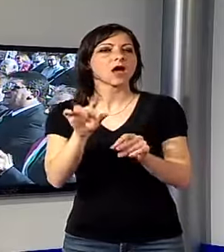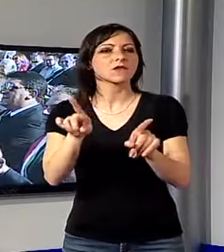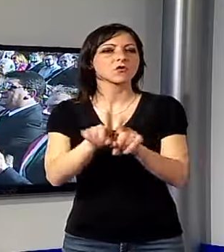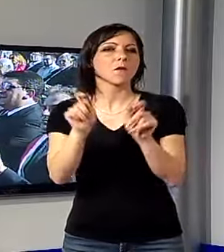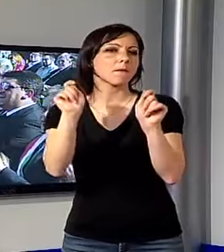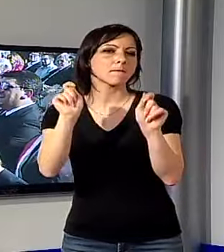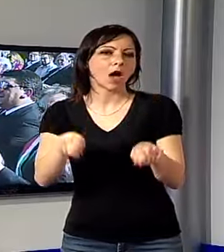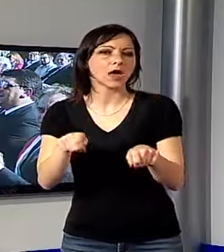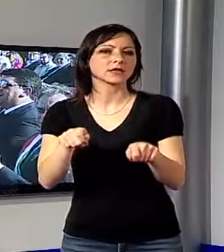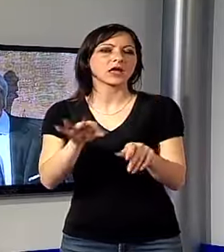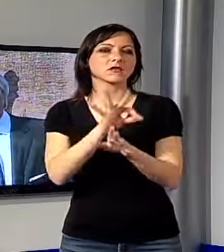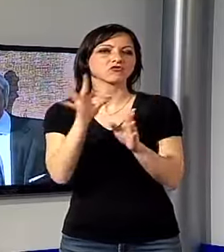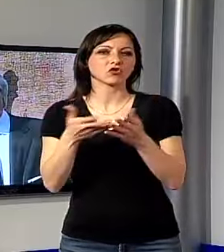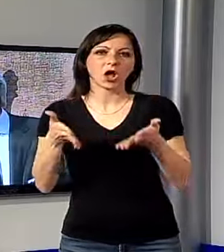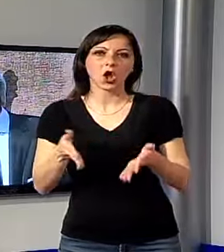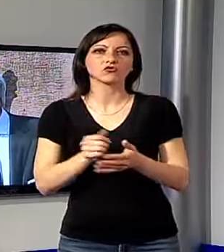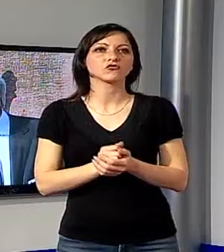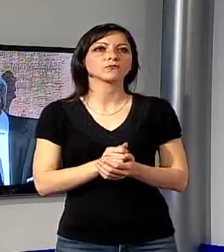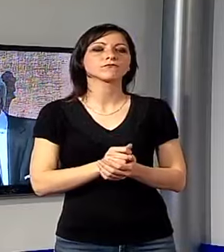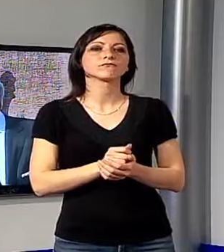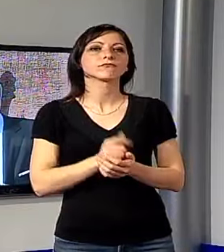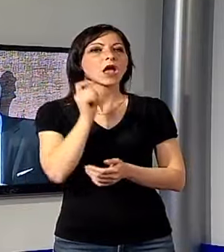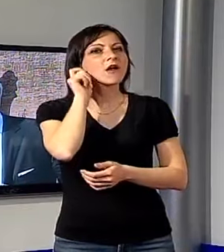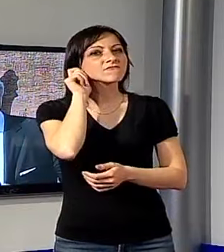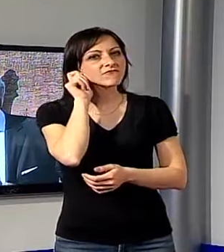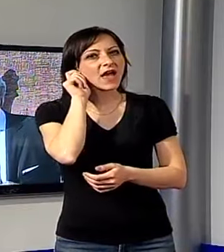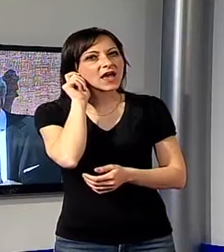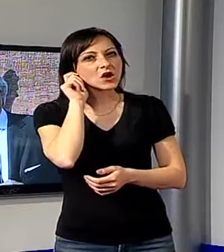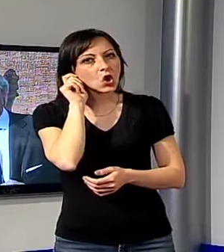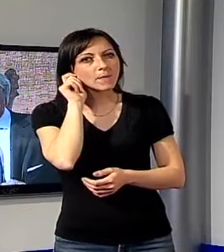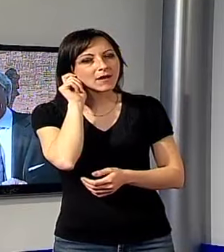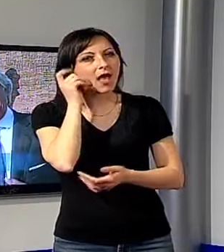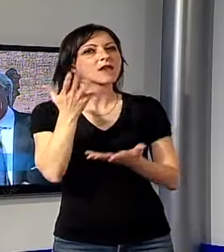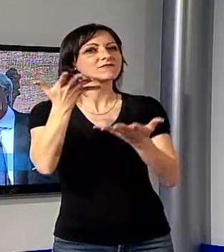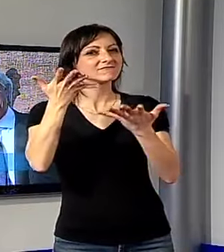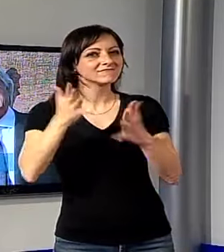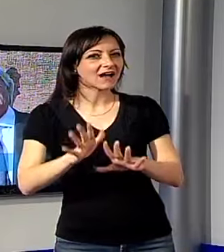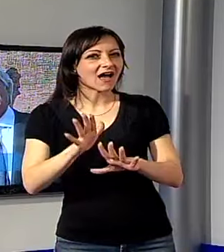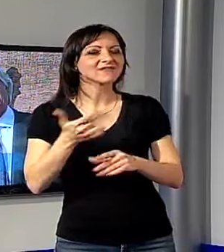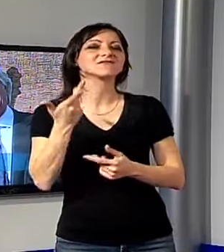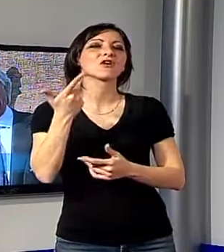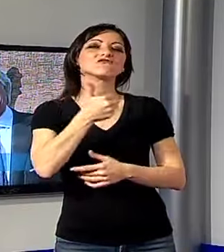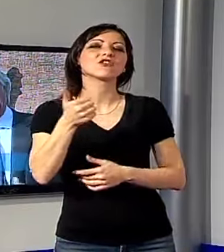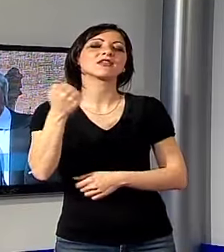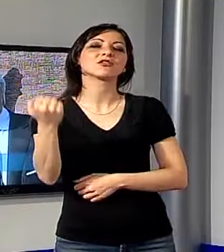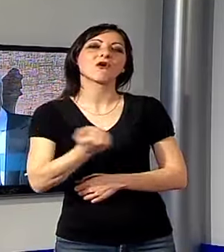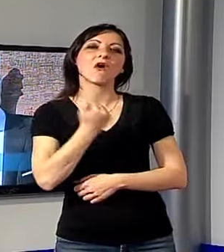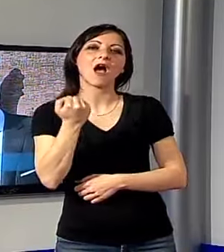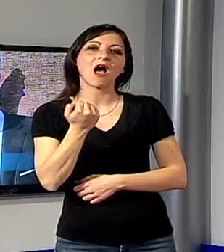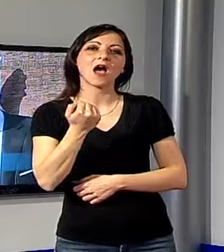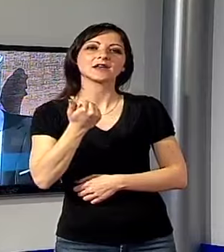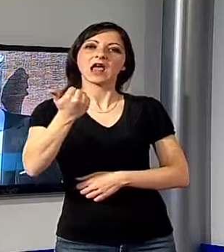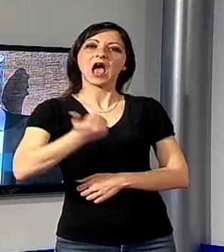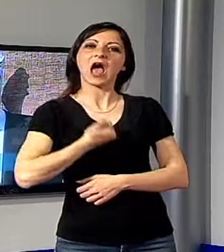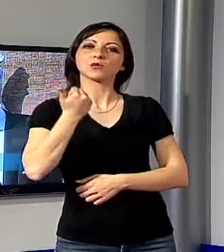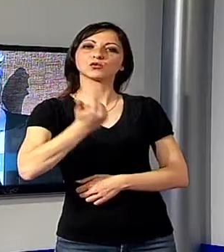stesso tempo. Celebriamo questo compleanno, questi cento anni, l'anniversario dell'autonomia di